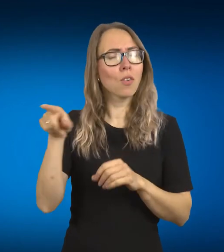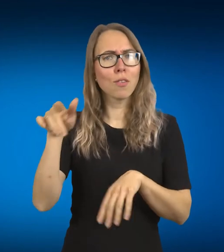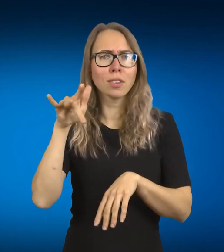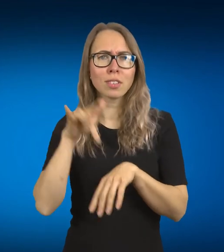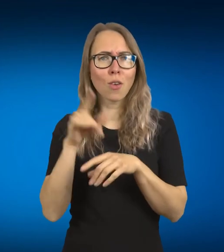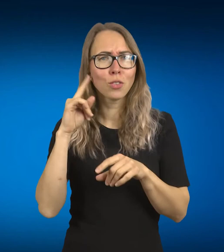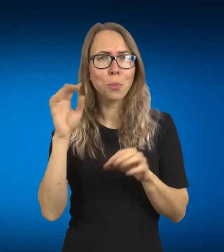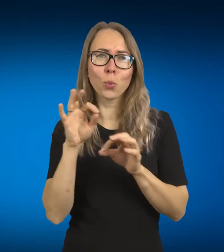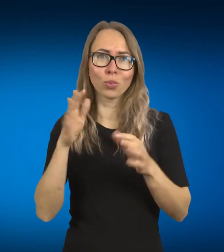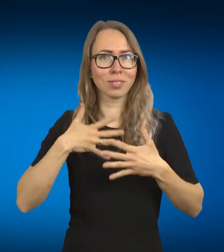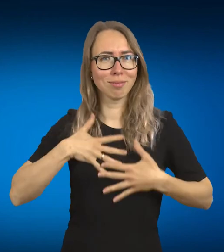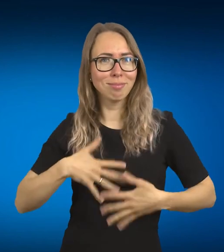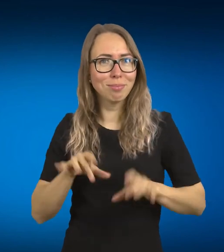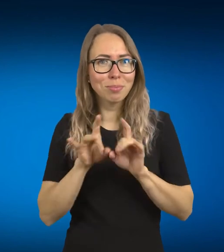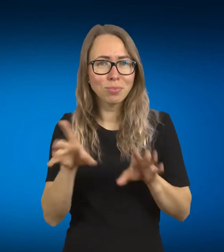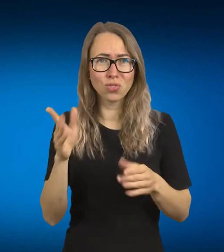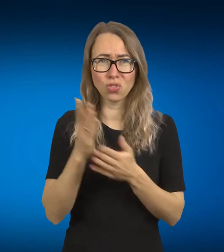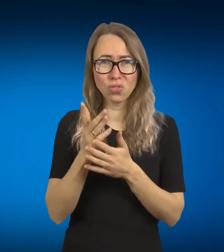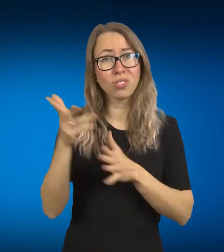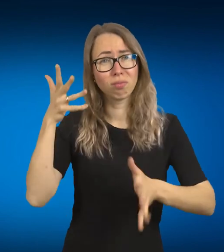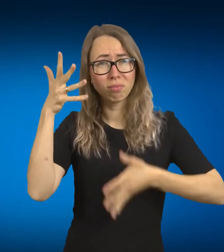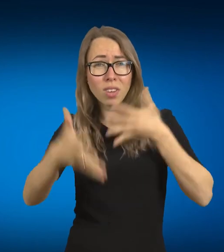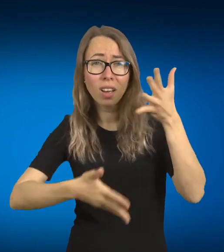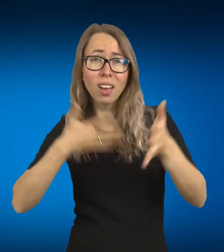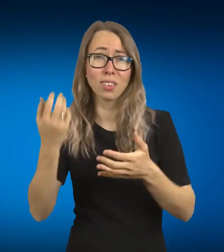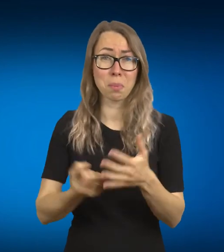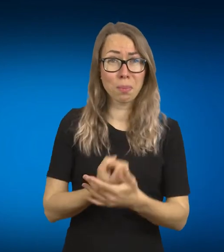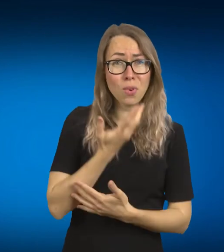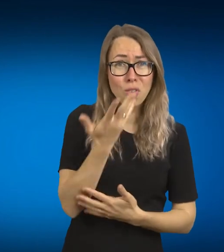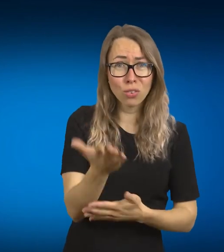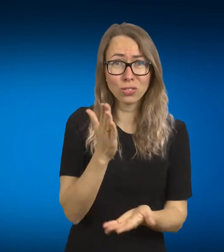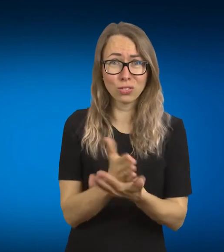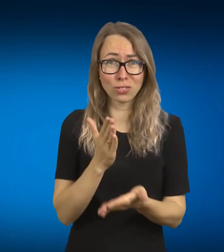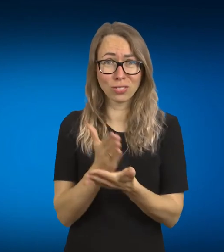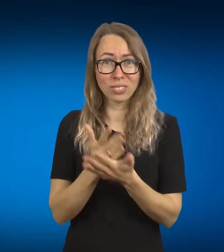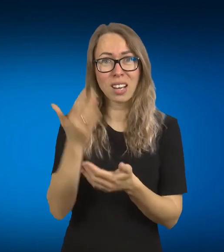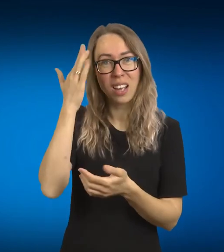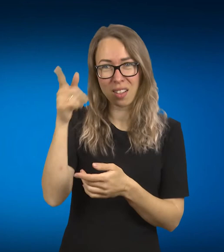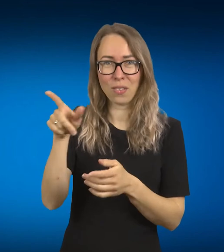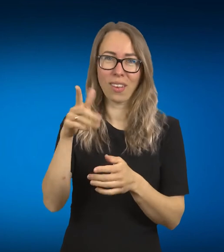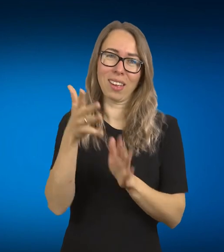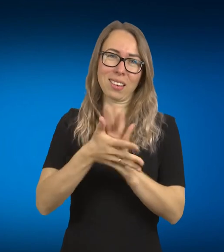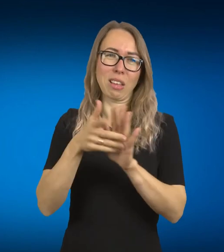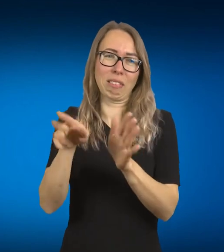ir kurią poeziją, tai nėra tikrai ta kalba primitivi. Ta prasme, jis yra labai